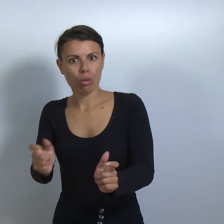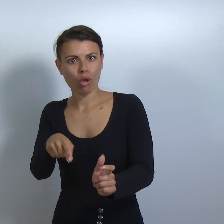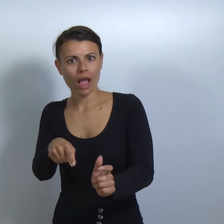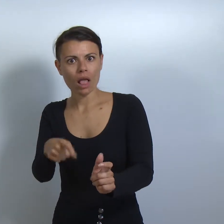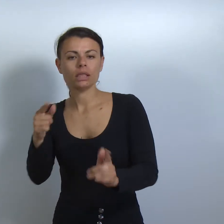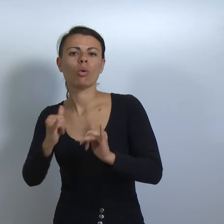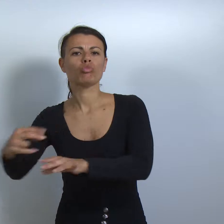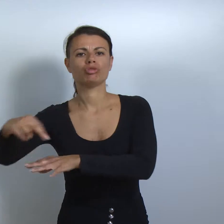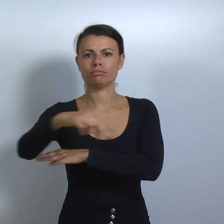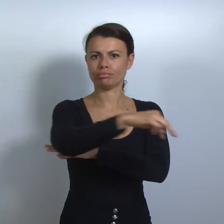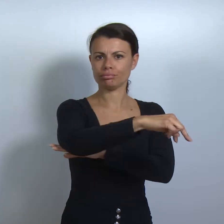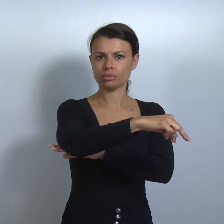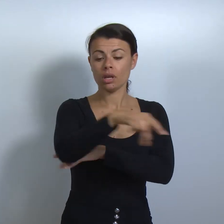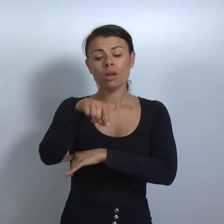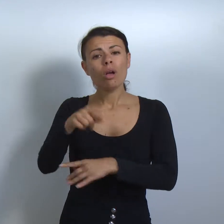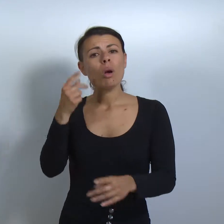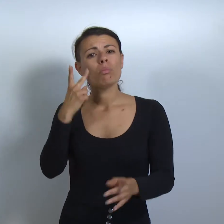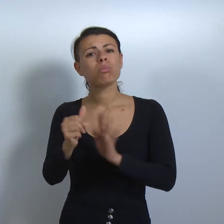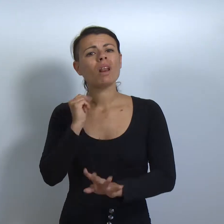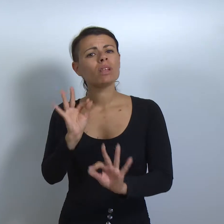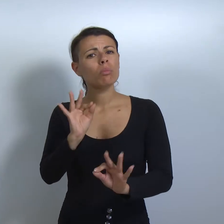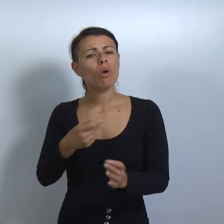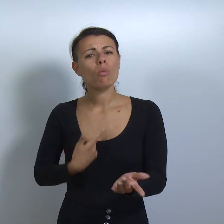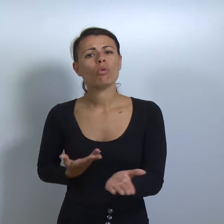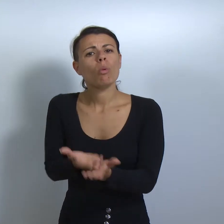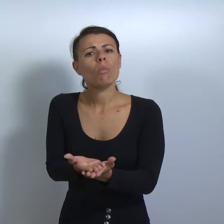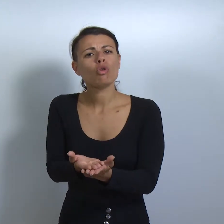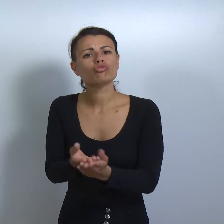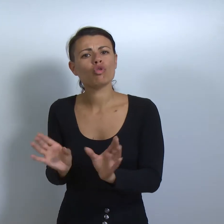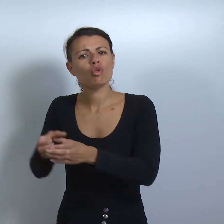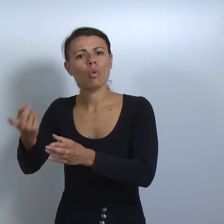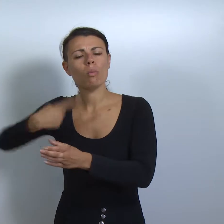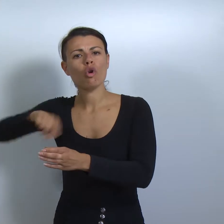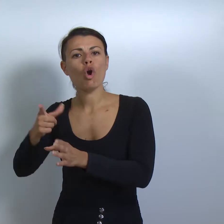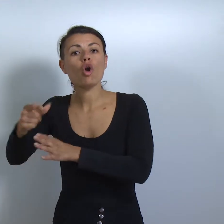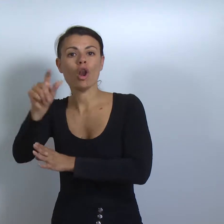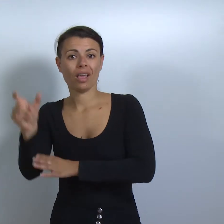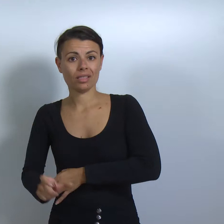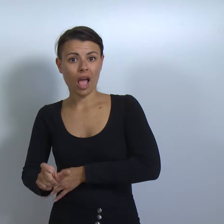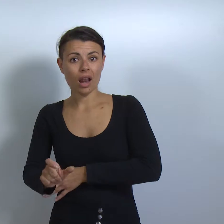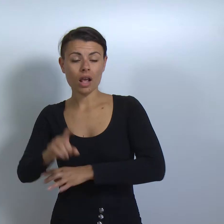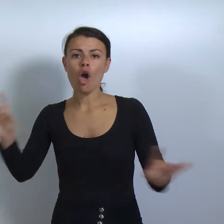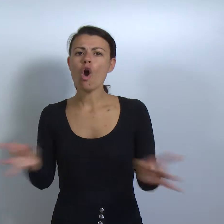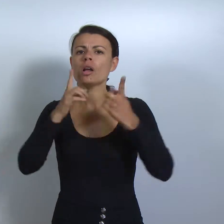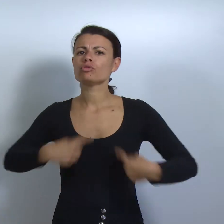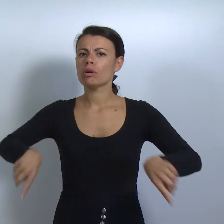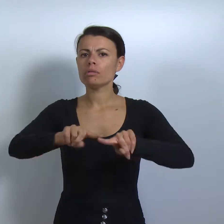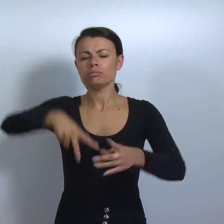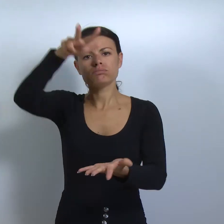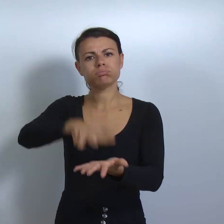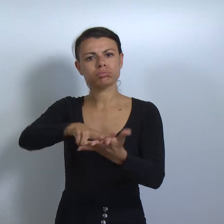Lo prevede una mozione di Noi con l'Italia approvata all'unanimità nella seduta di Consiglio regionale.